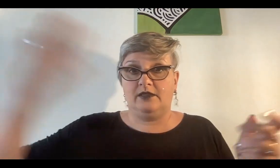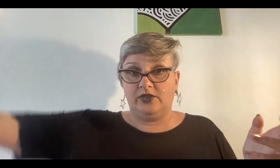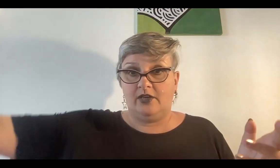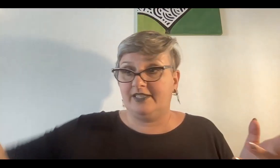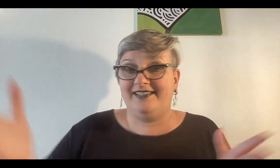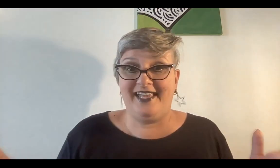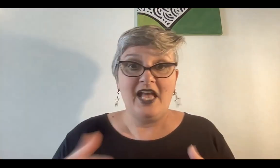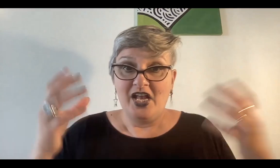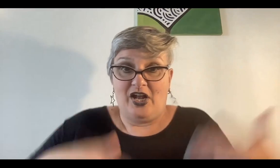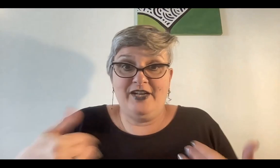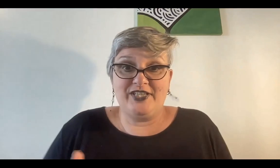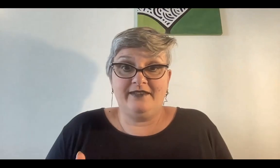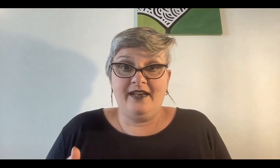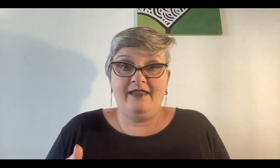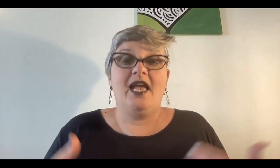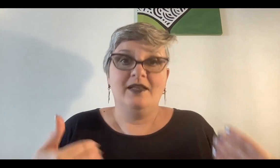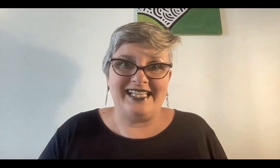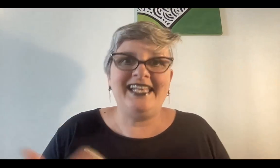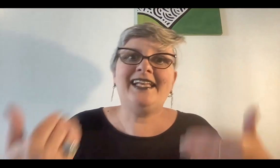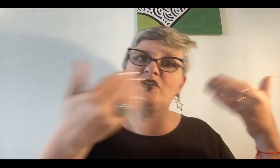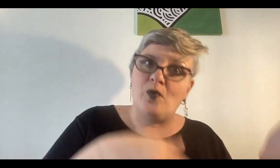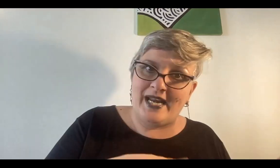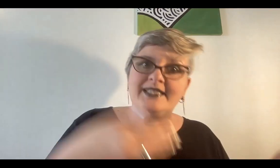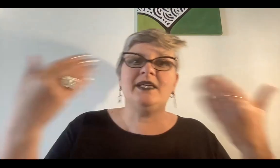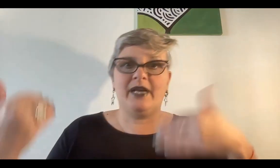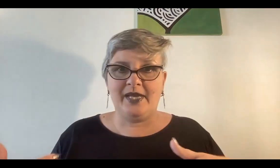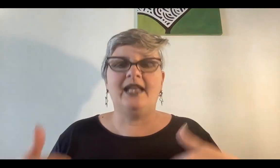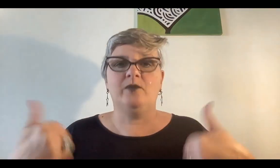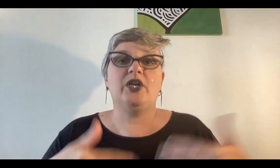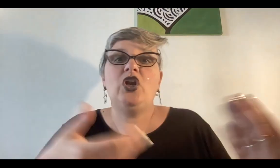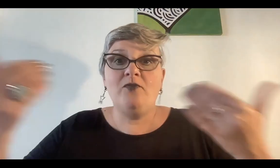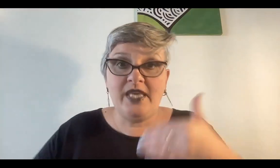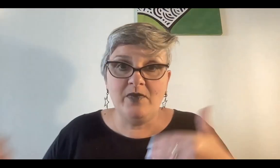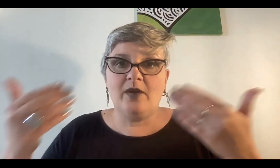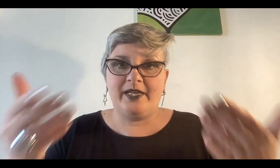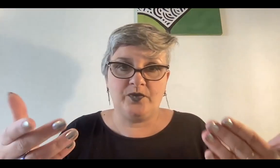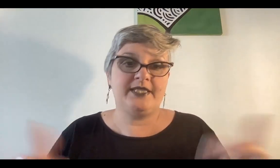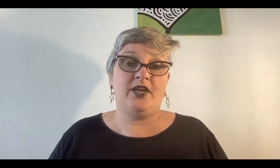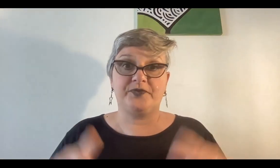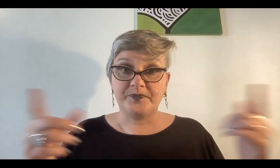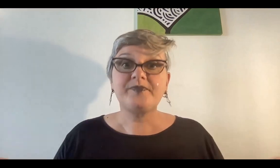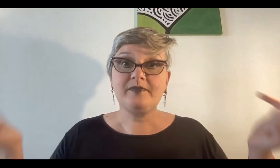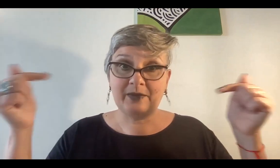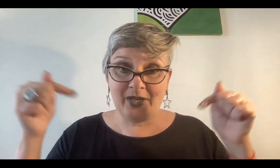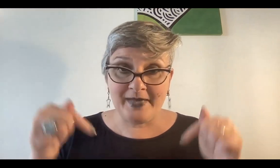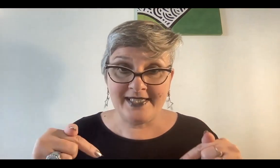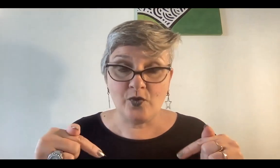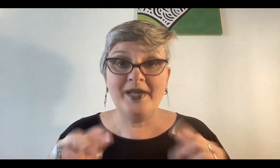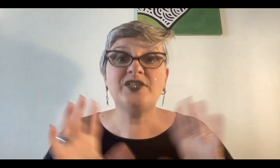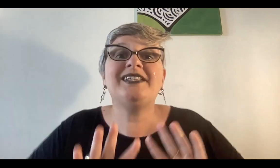lo tiro así, acá no se sienta nadie, se tiene que desocupar la silla para que venga alguien, bueno, lo mismo como harás tus deseos, pero para desocupar eso